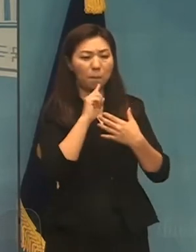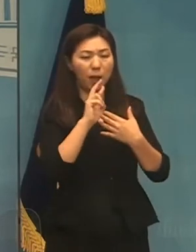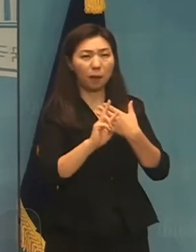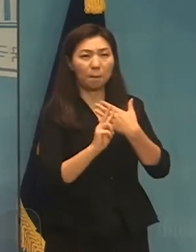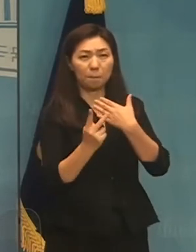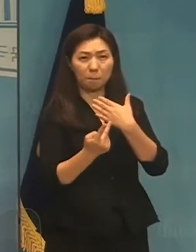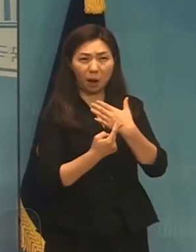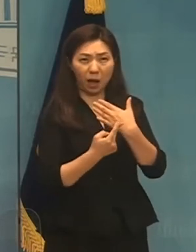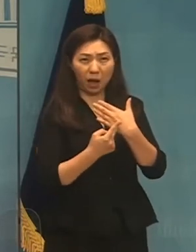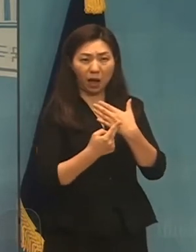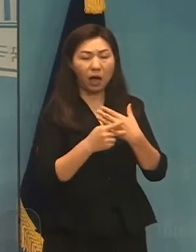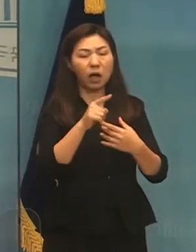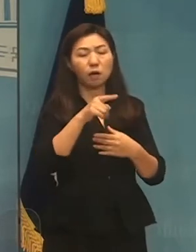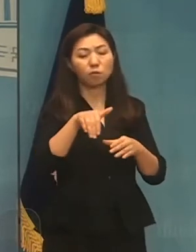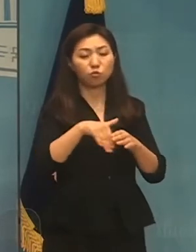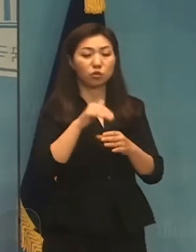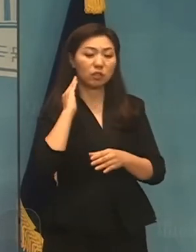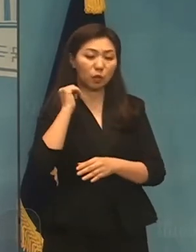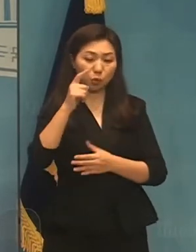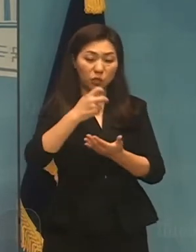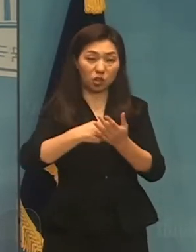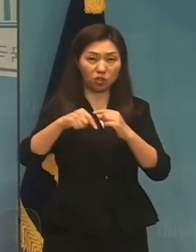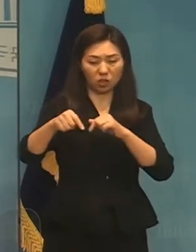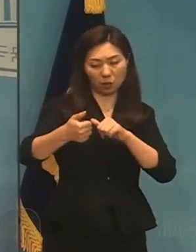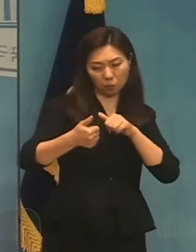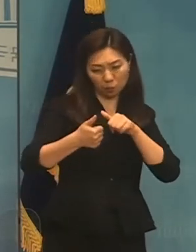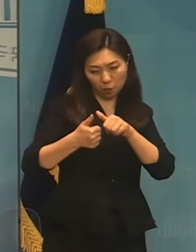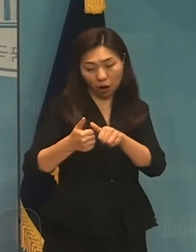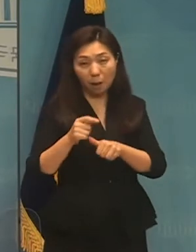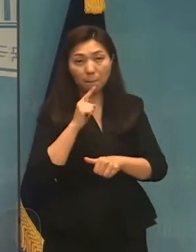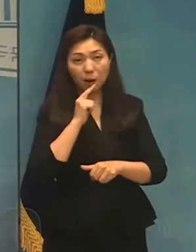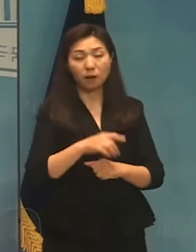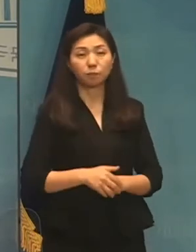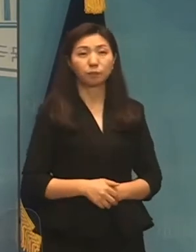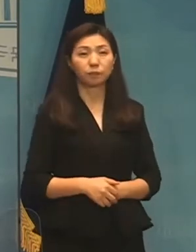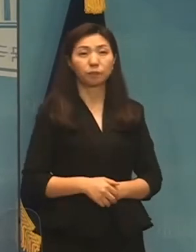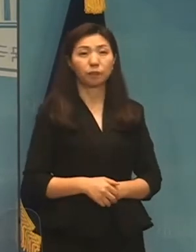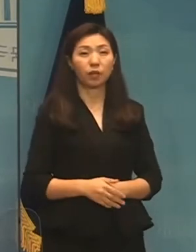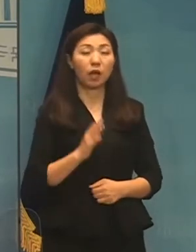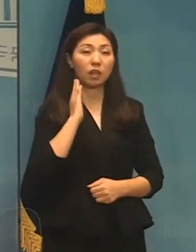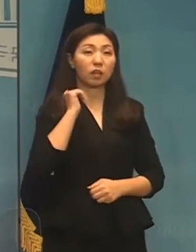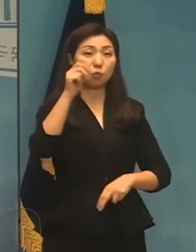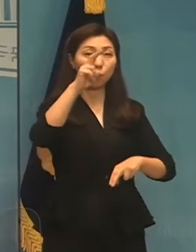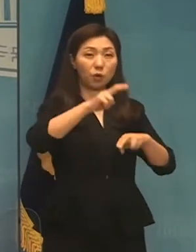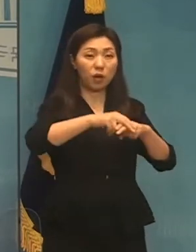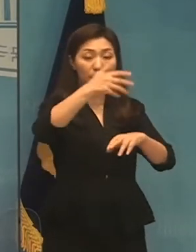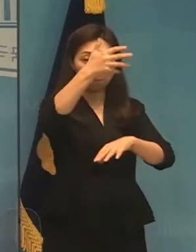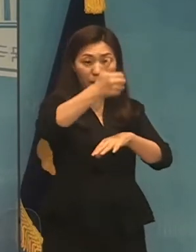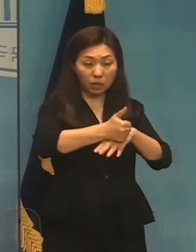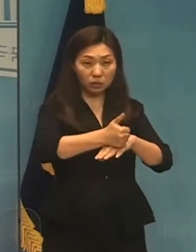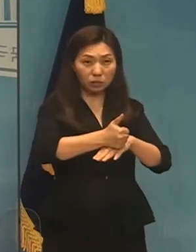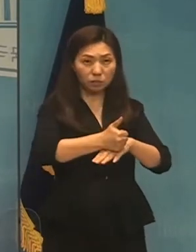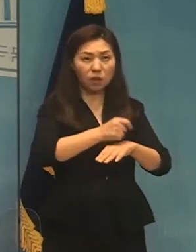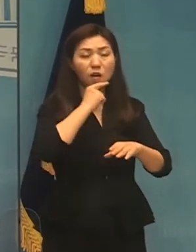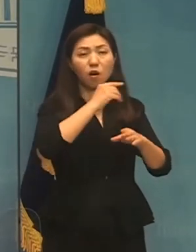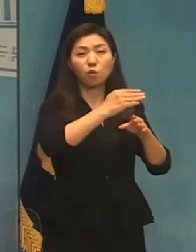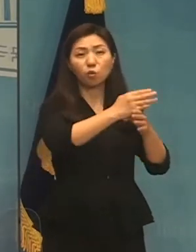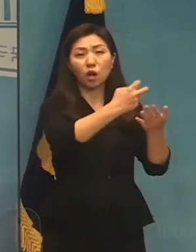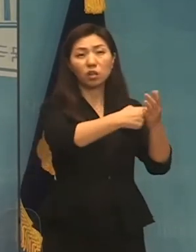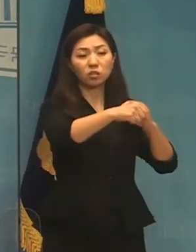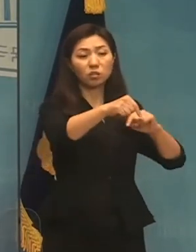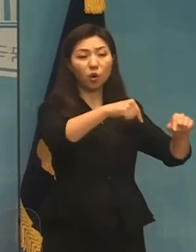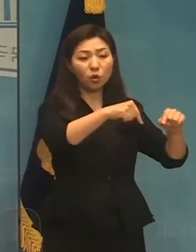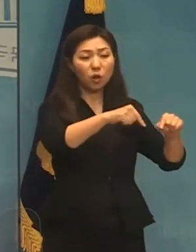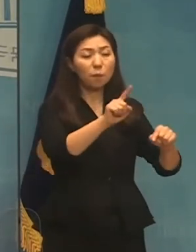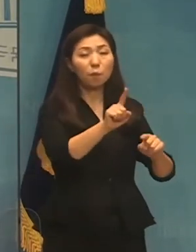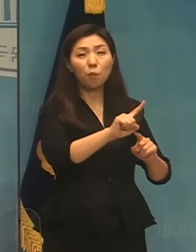문재인 대통령의 임기 말, 지금 대북 정책의 결과는 어떻습니까? 북한은 끊임없이 협박만 할